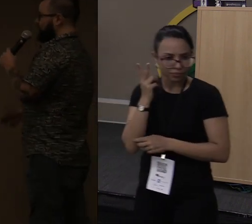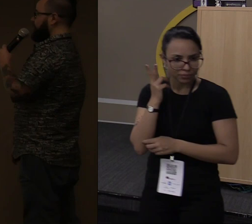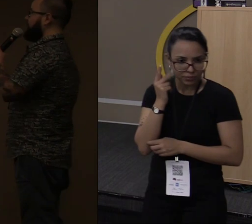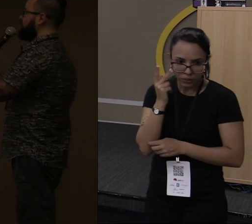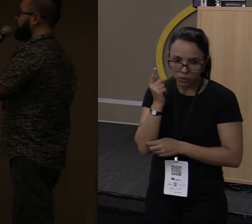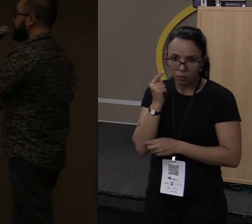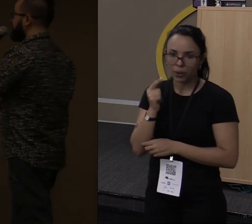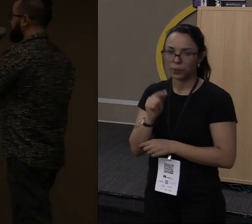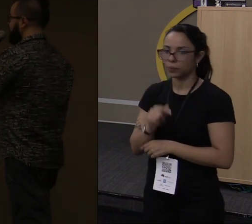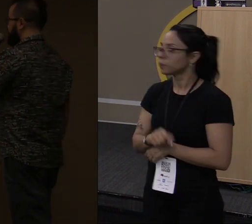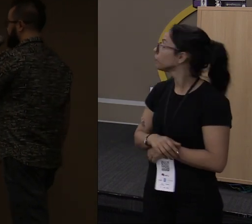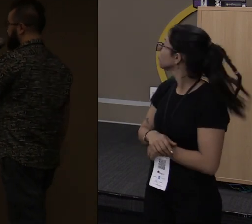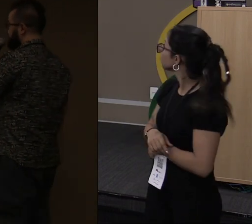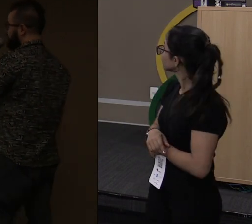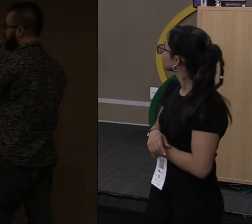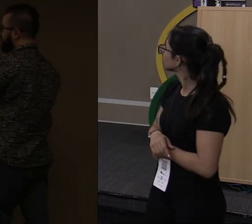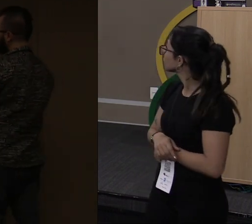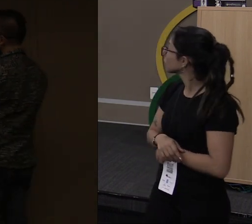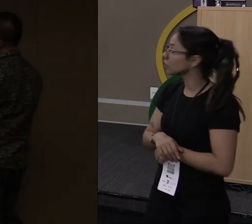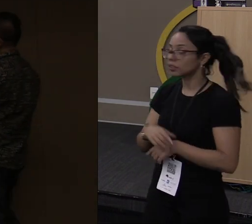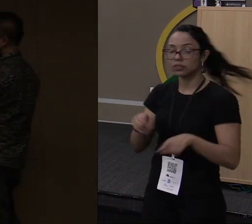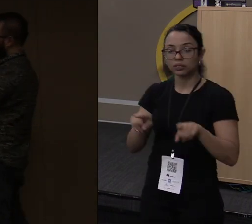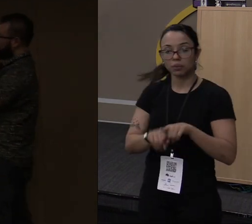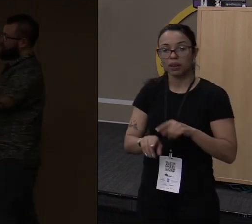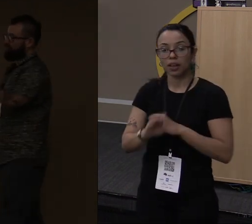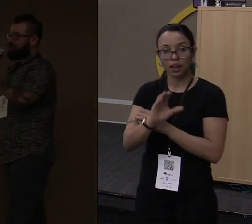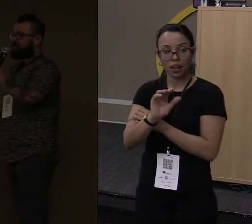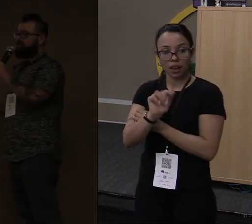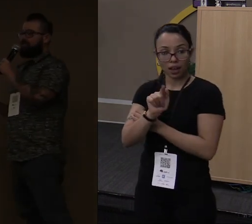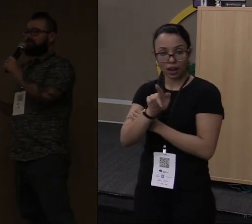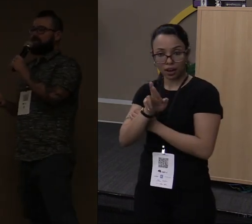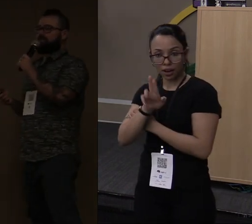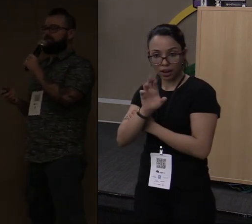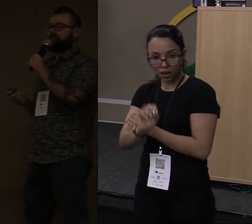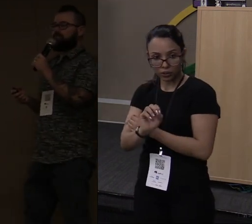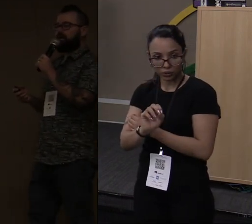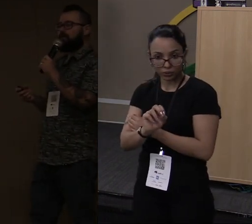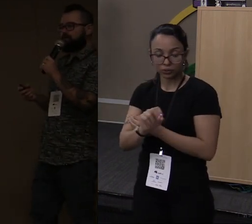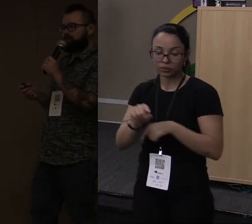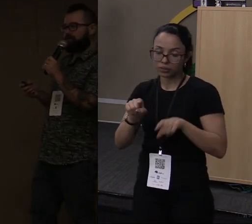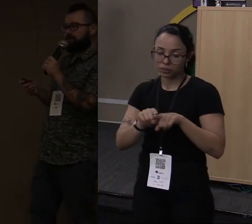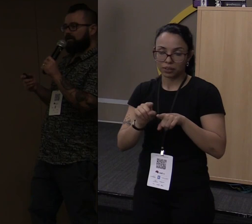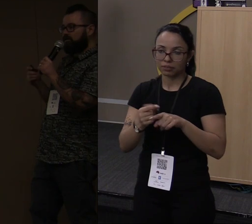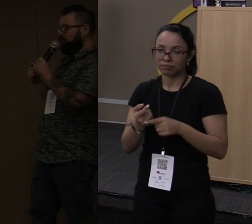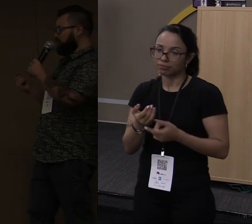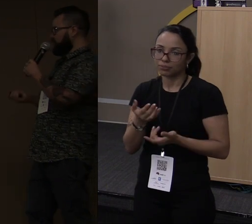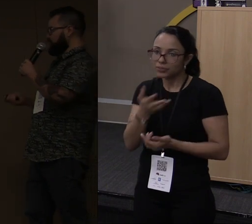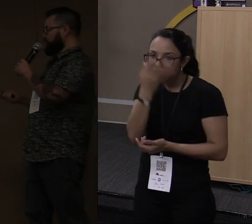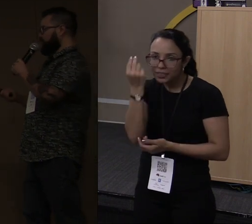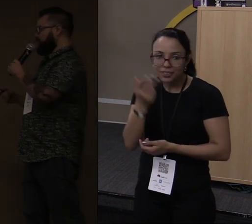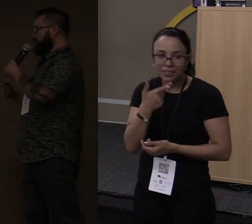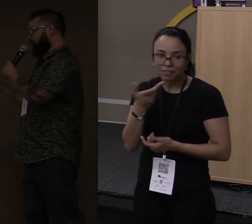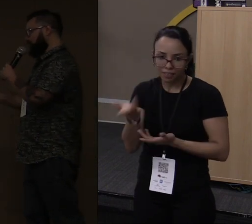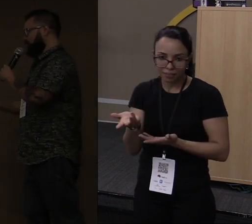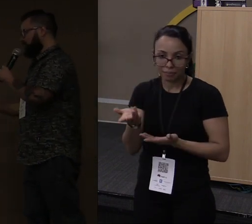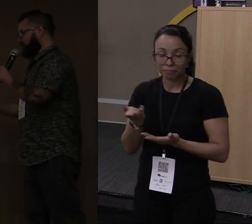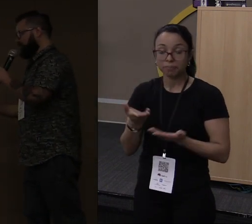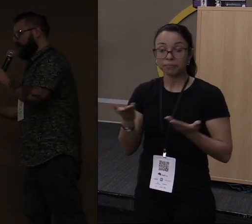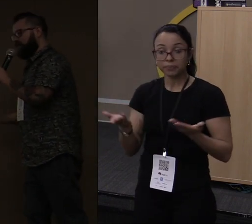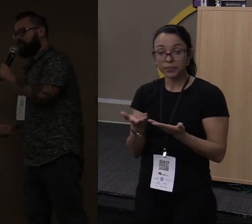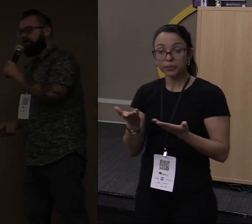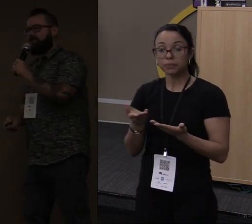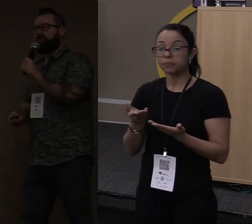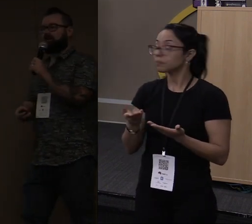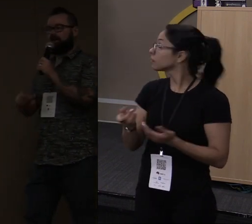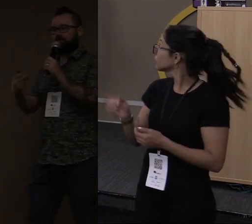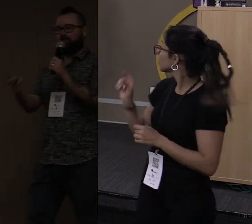O cargo também, que eu não podia deixar de citar, porque o cargo se tornou meio que referência nos gerenciadores de pacote. No mundo de Node, como eu